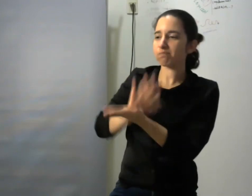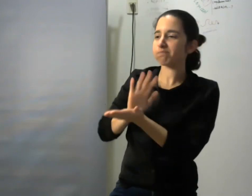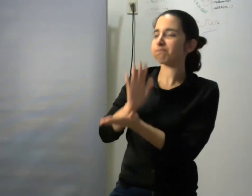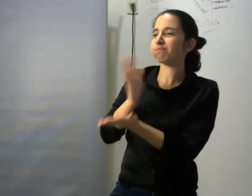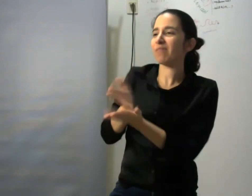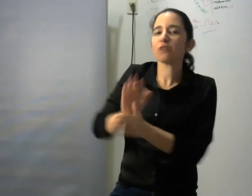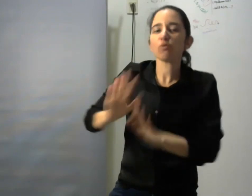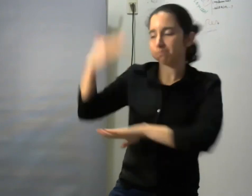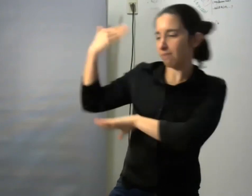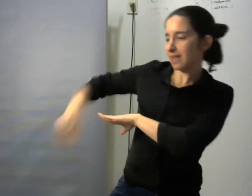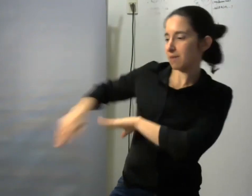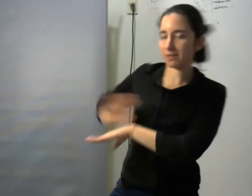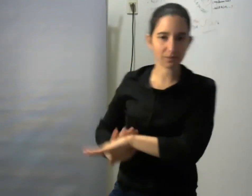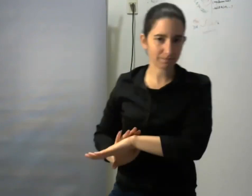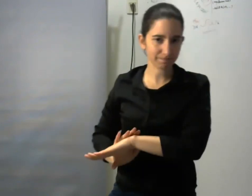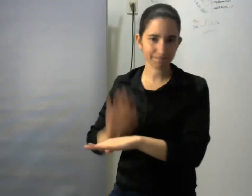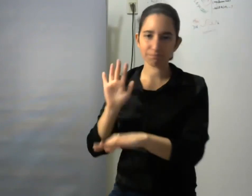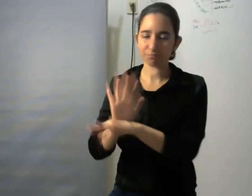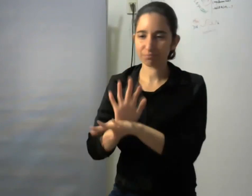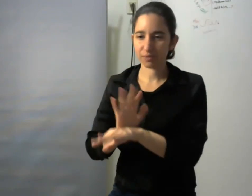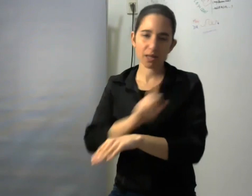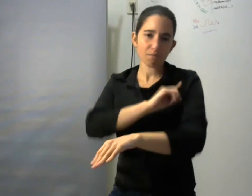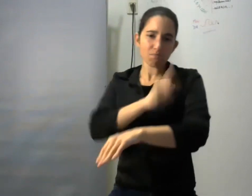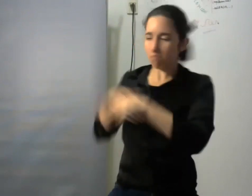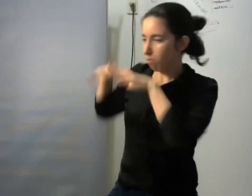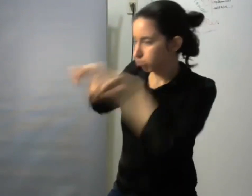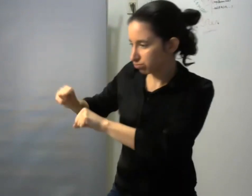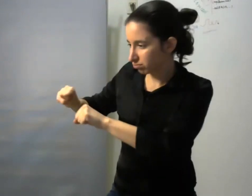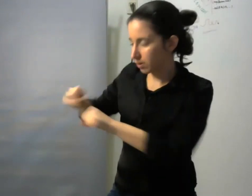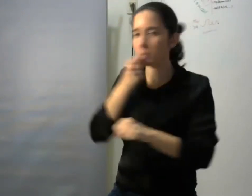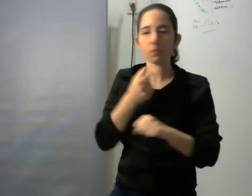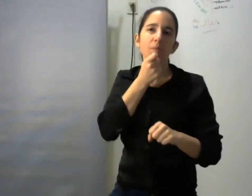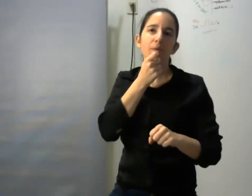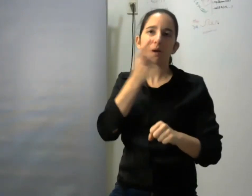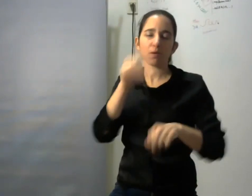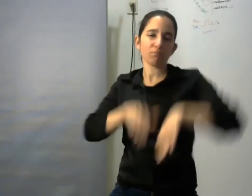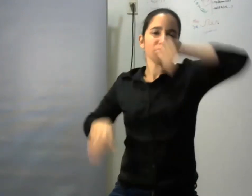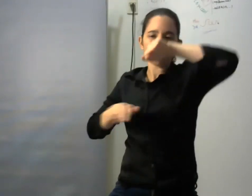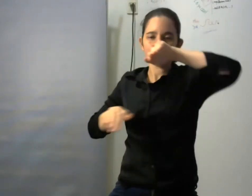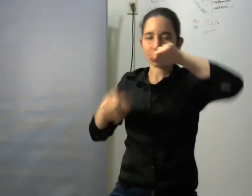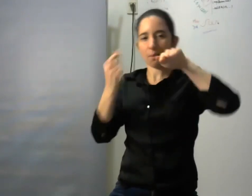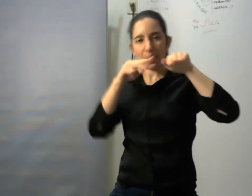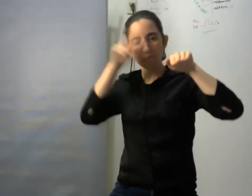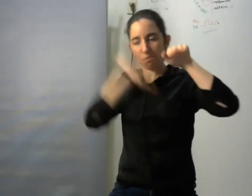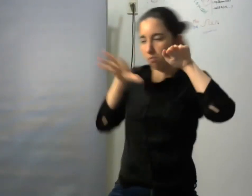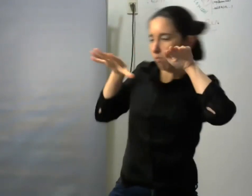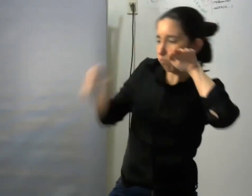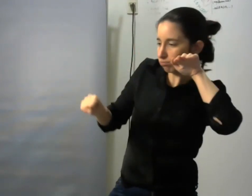están pensando como límites al abuso de poder de una clase sobre otra en aquel momento histórico después aparecen los derechos